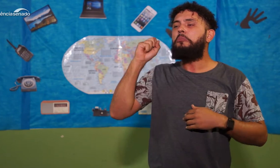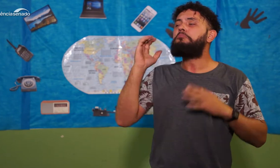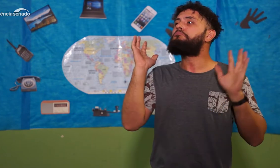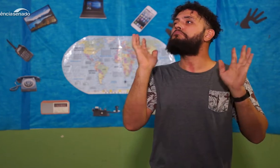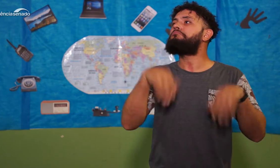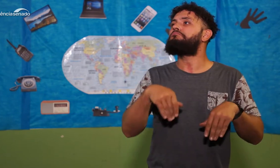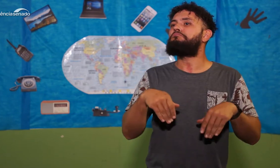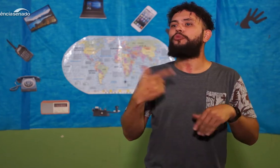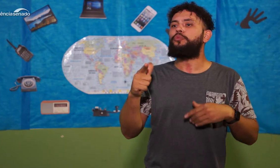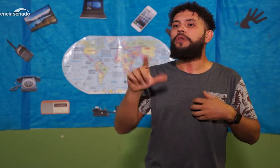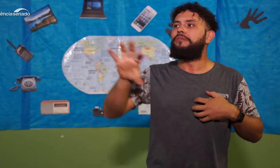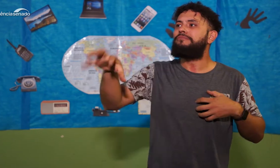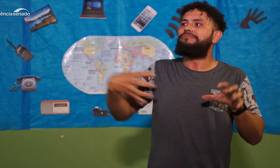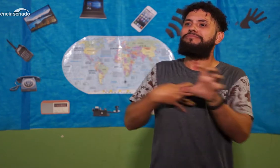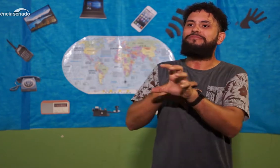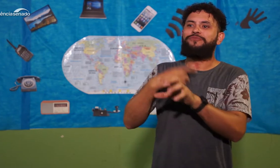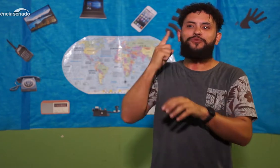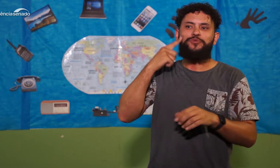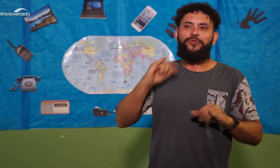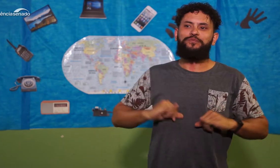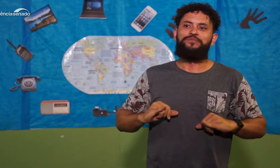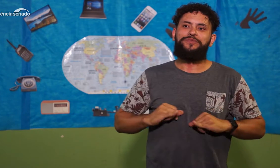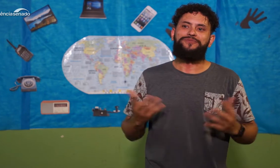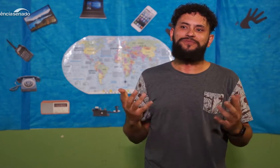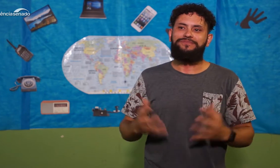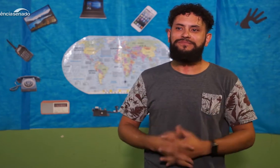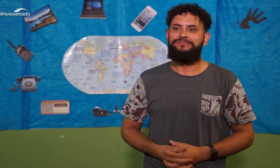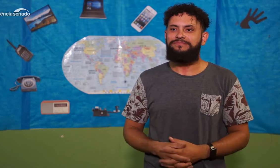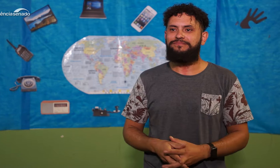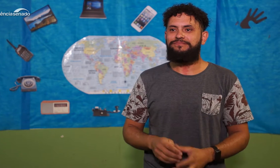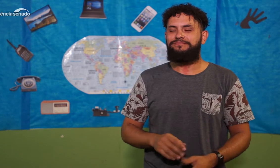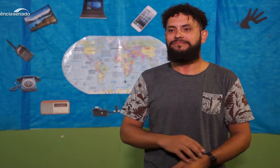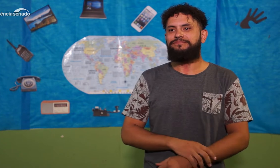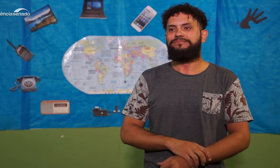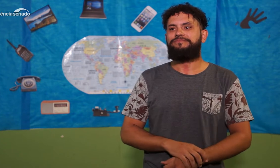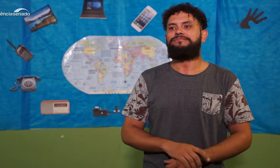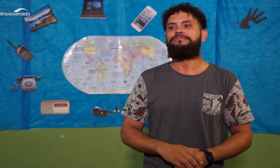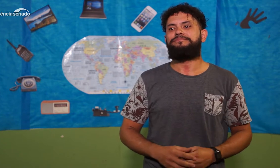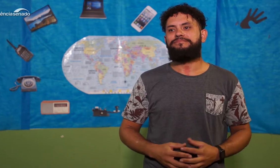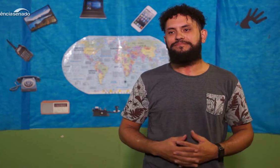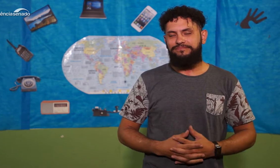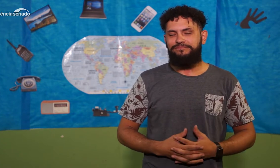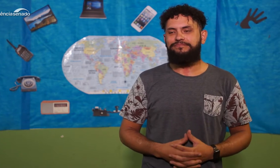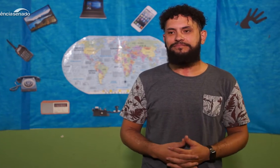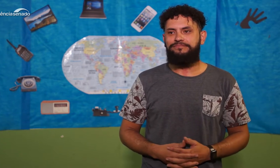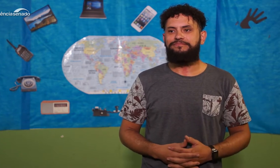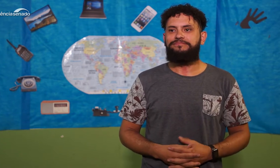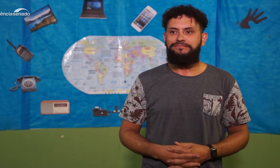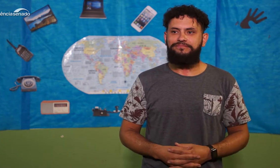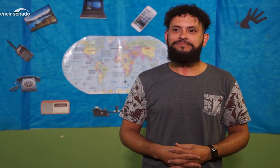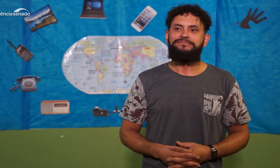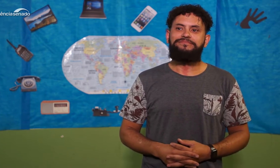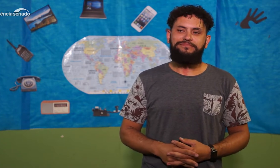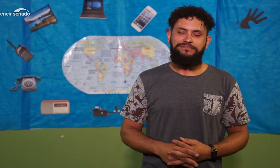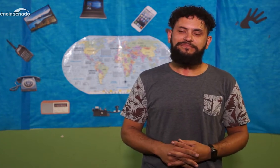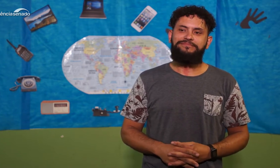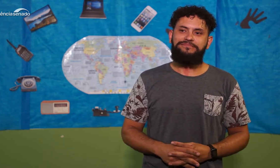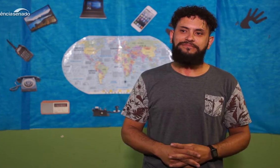exatamente do desenvolvimento da pessoa, uma sociedade que precisa passar por esse processo de alteridade e se ver na posição do